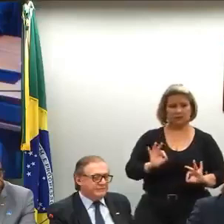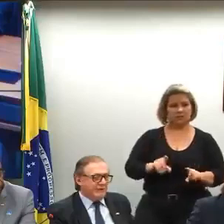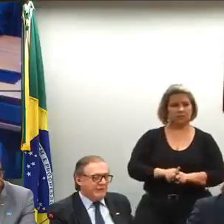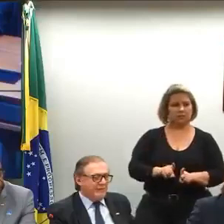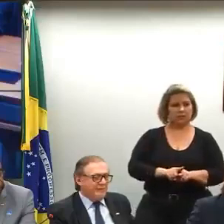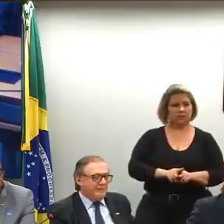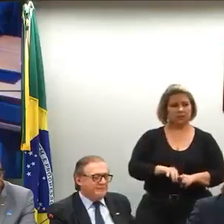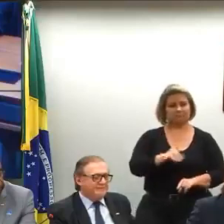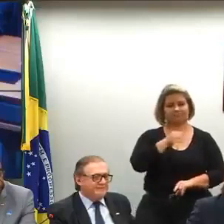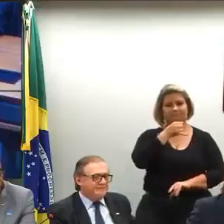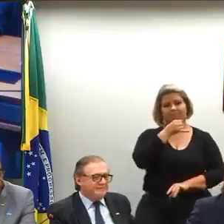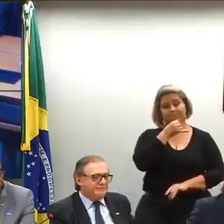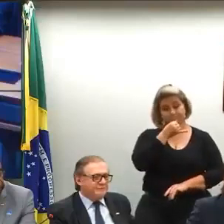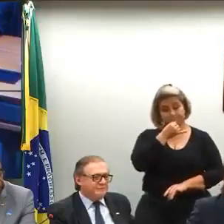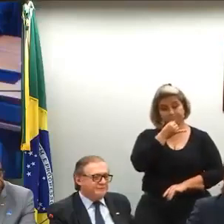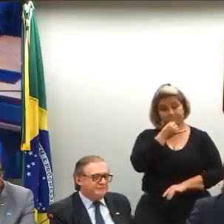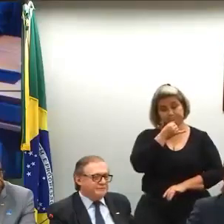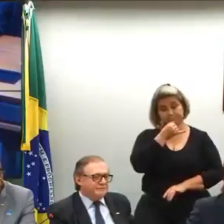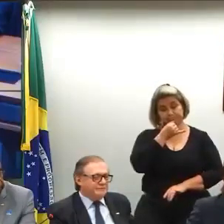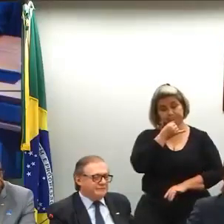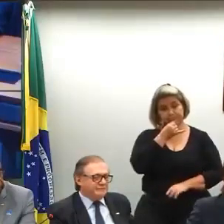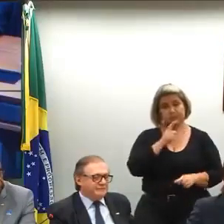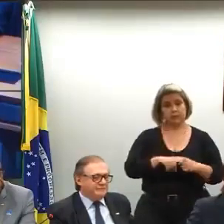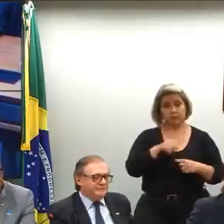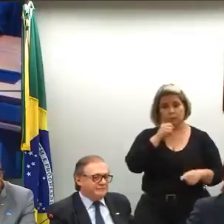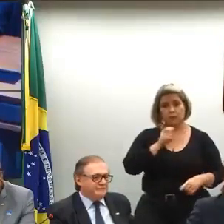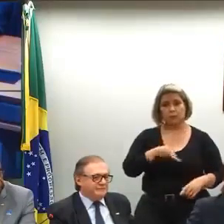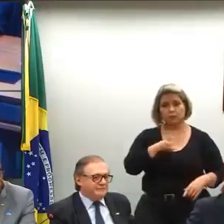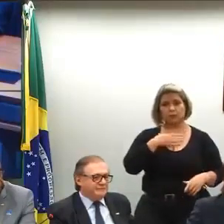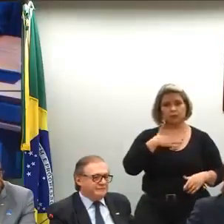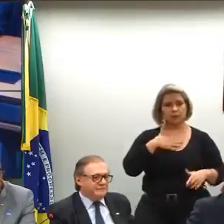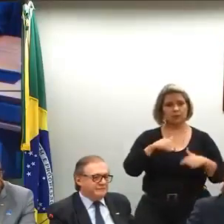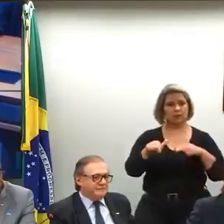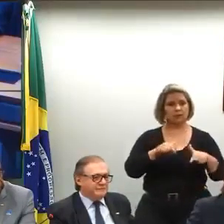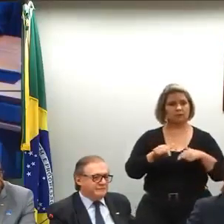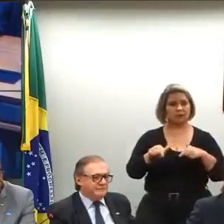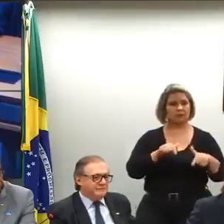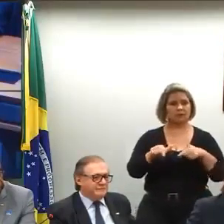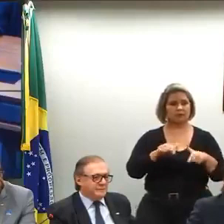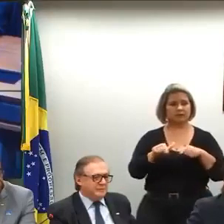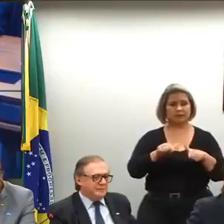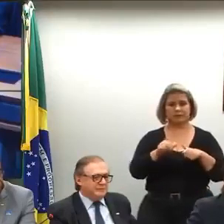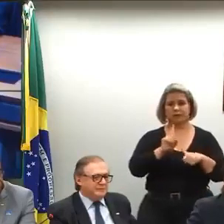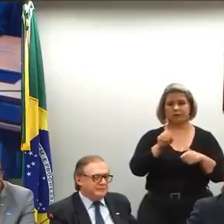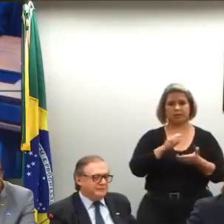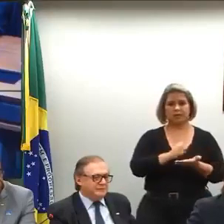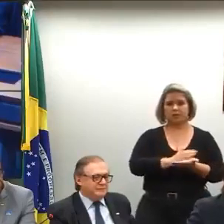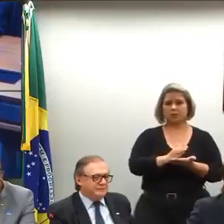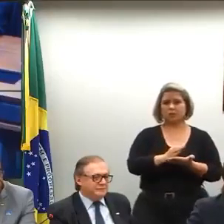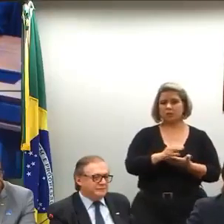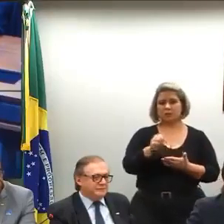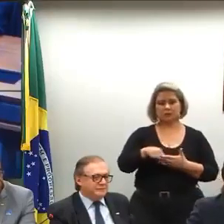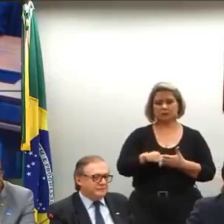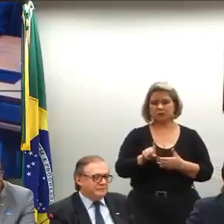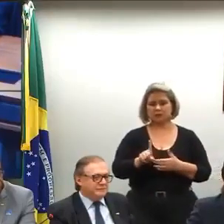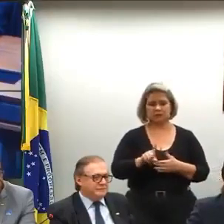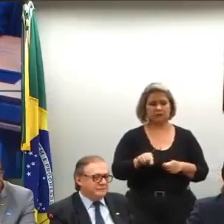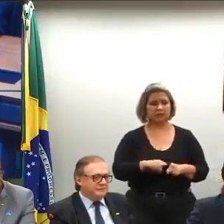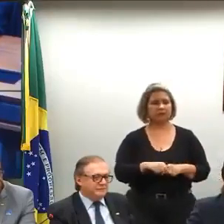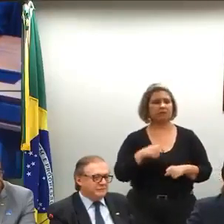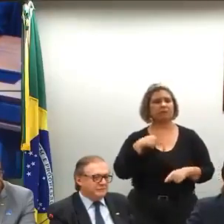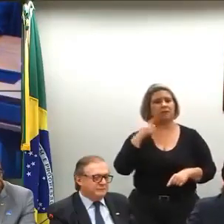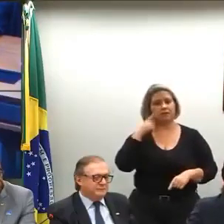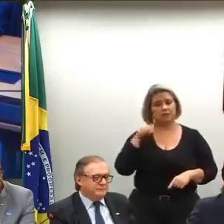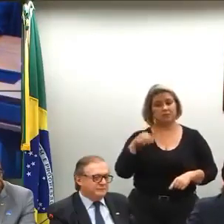a mim me resta lamentar o que está acontecendo, continuar o meu trabalho de educação que não começa com esse mandato, e esperar